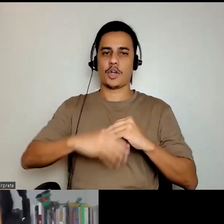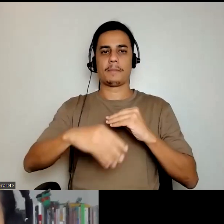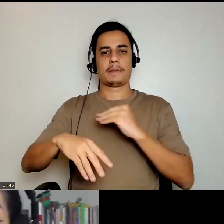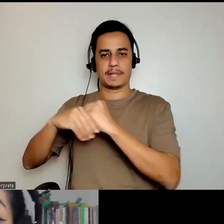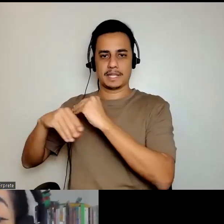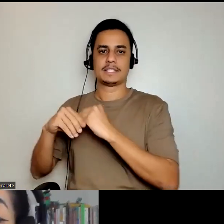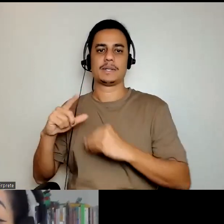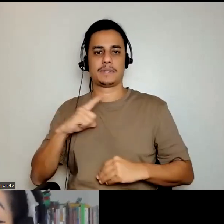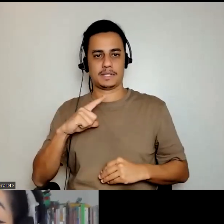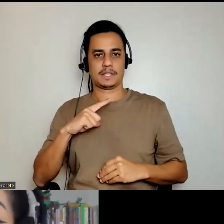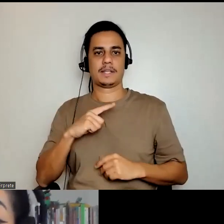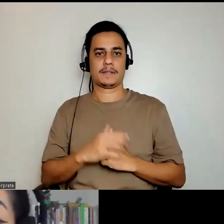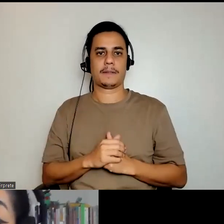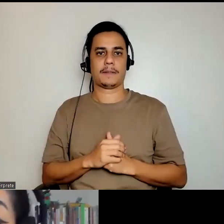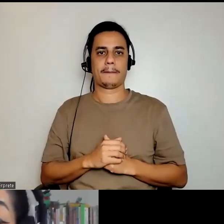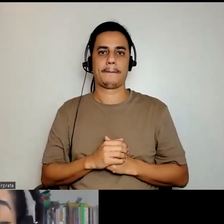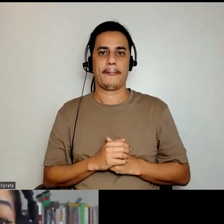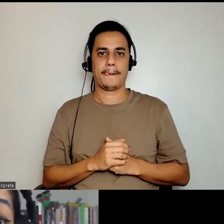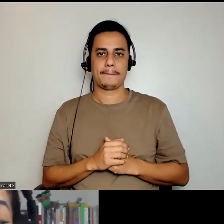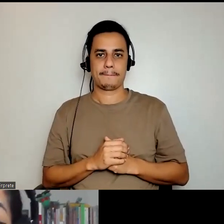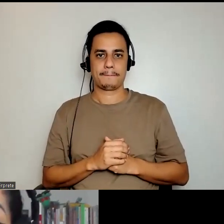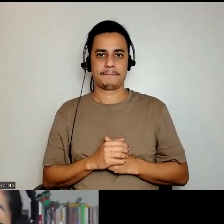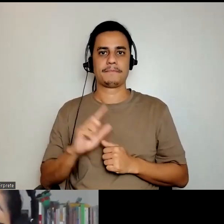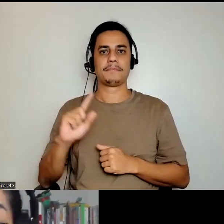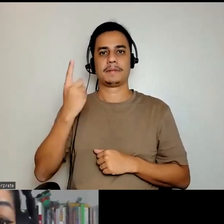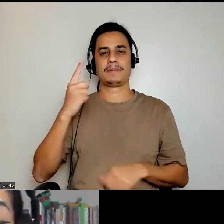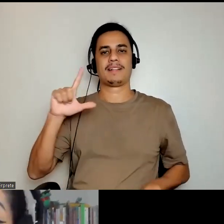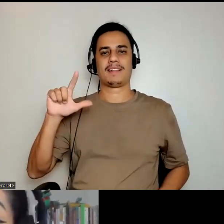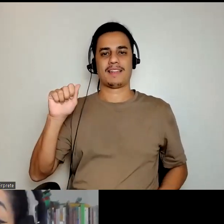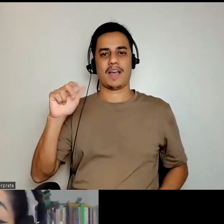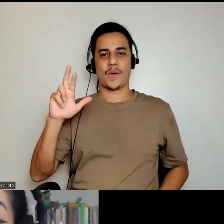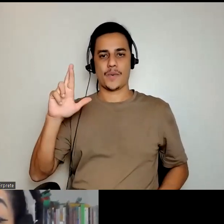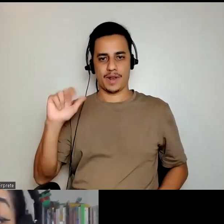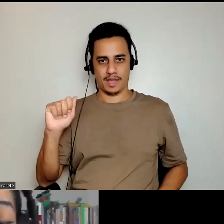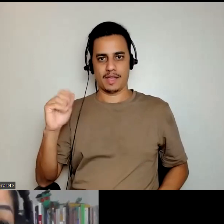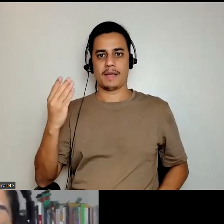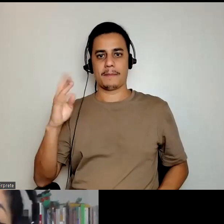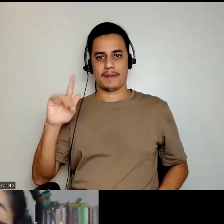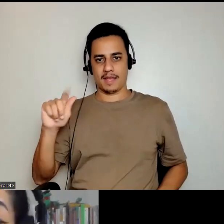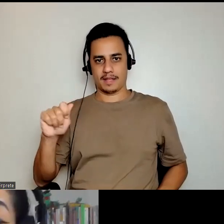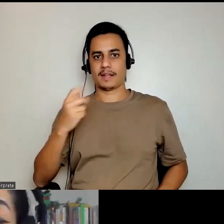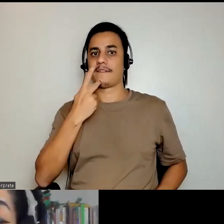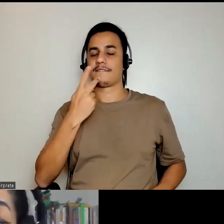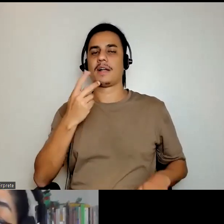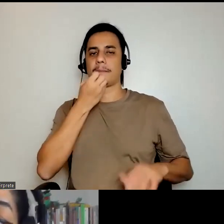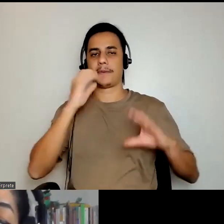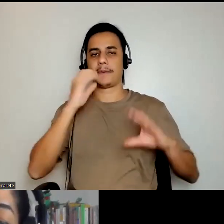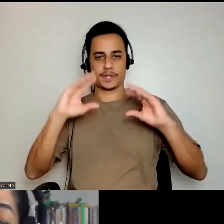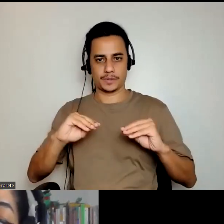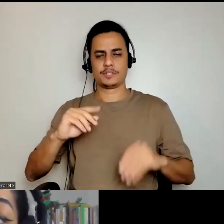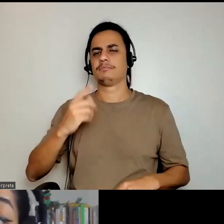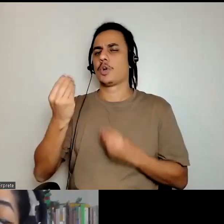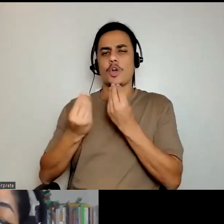para os demais. A primeira pergunta é da Laura Braga, que ela fala boa noite, como pessoas